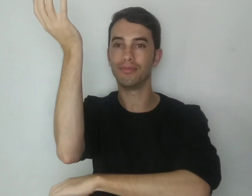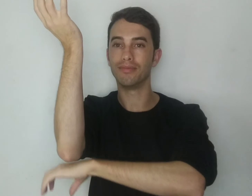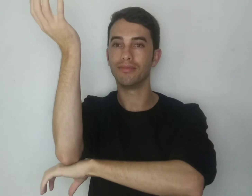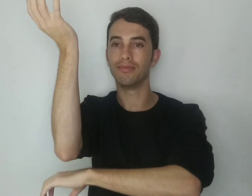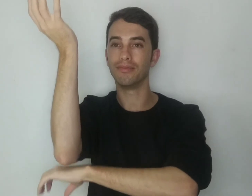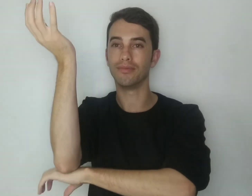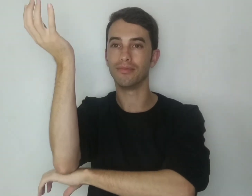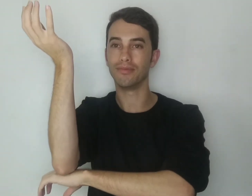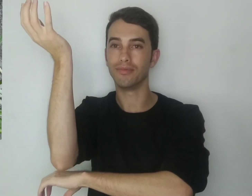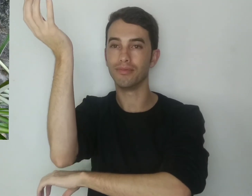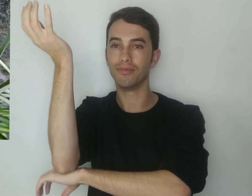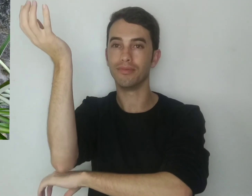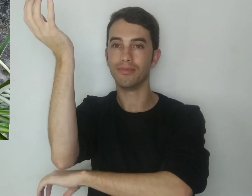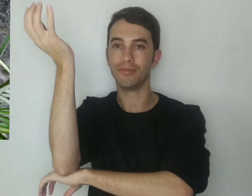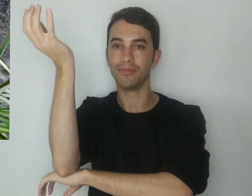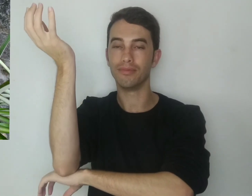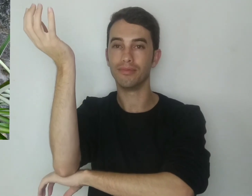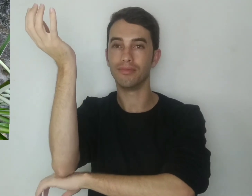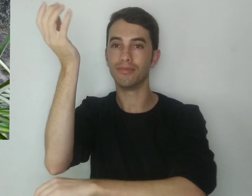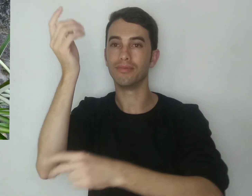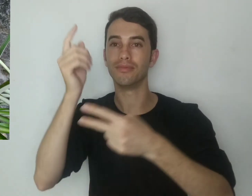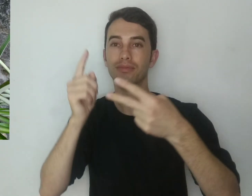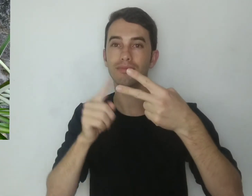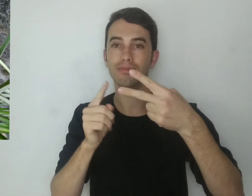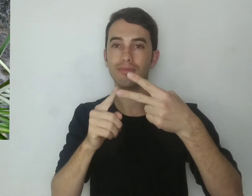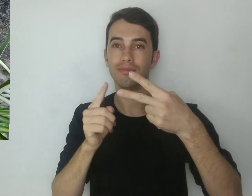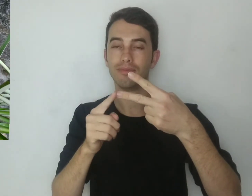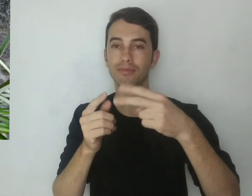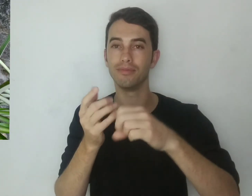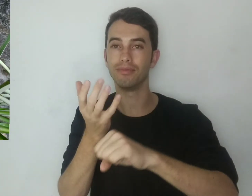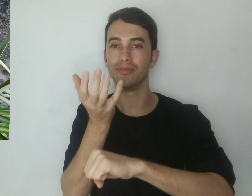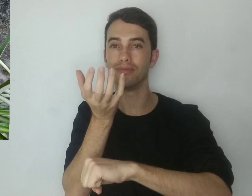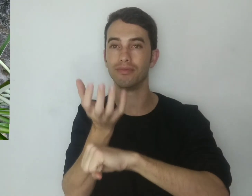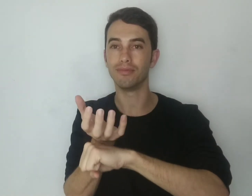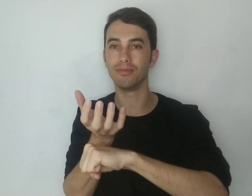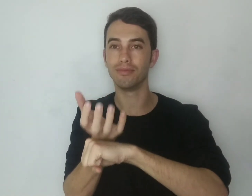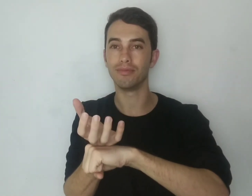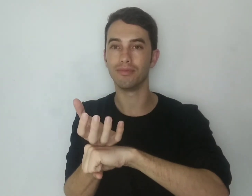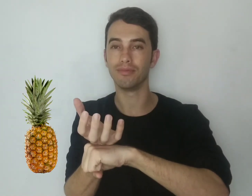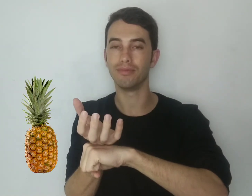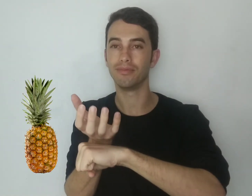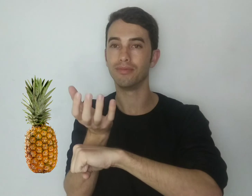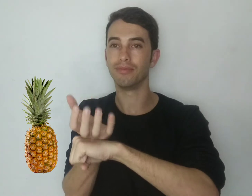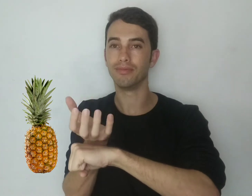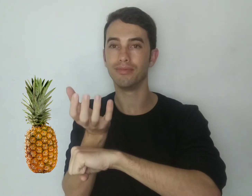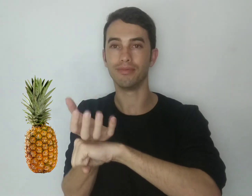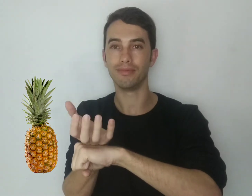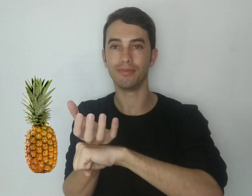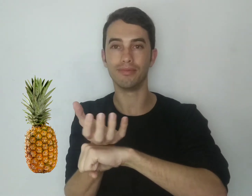abacaxi, lembra muito a planta, e o segundo lembra muito a fruta, abacaxi.